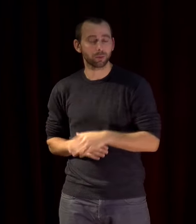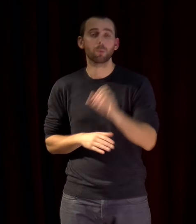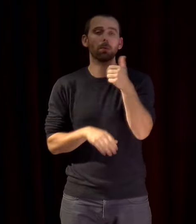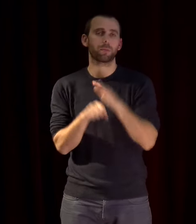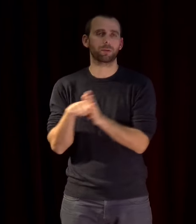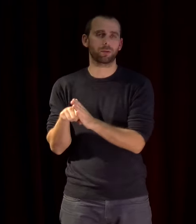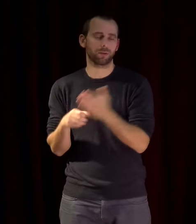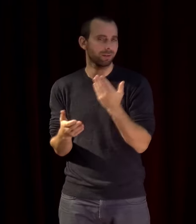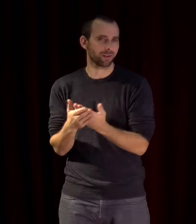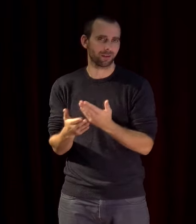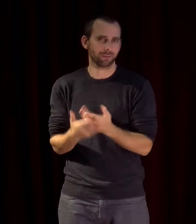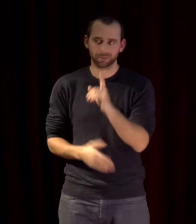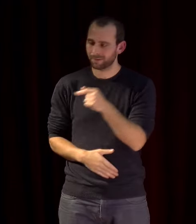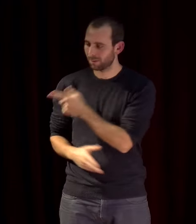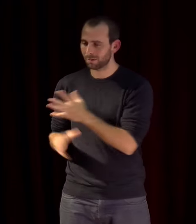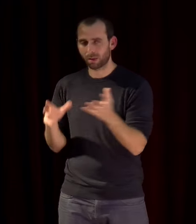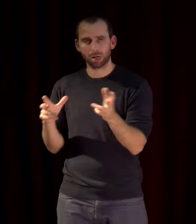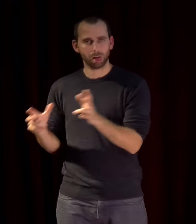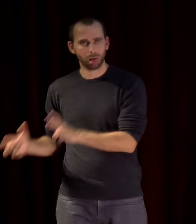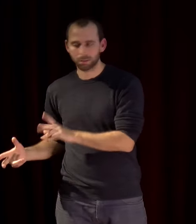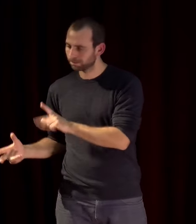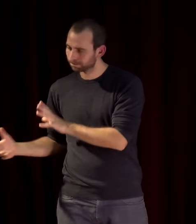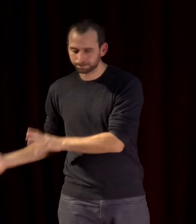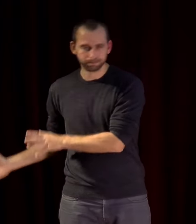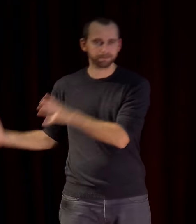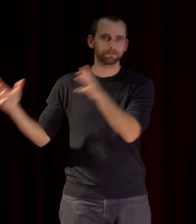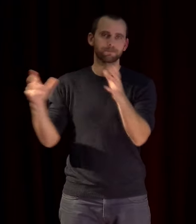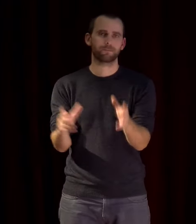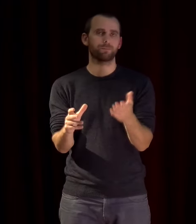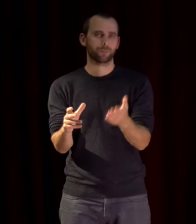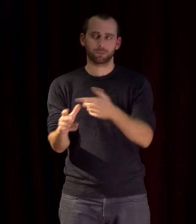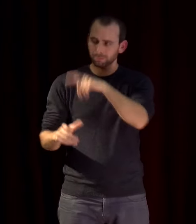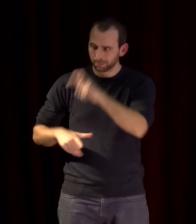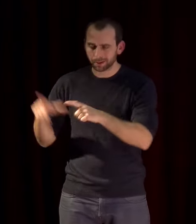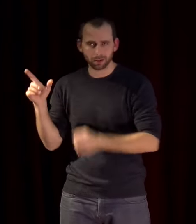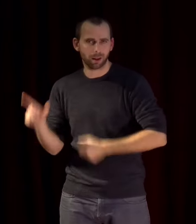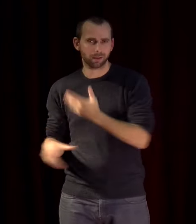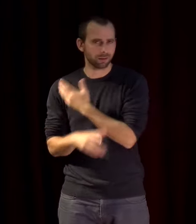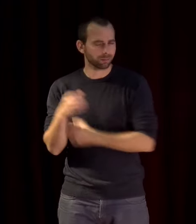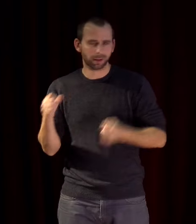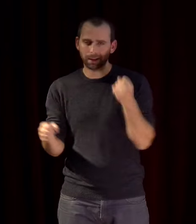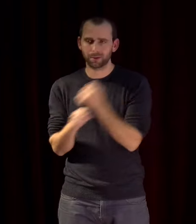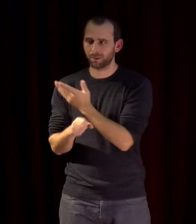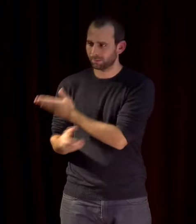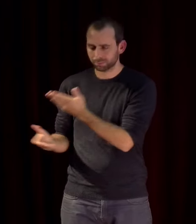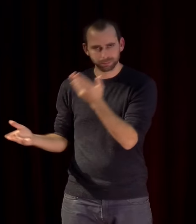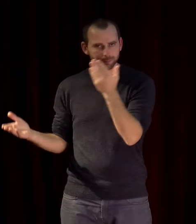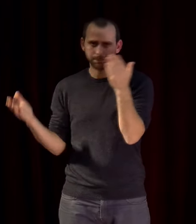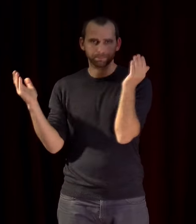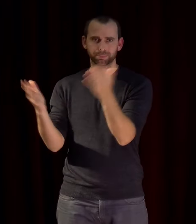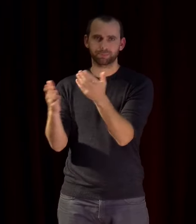Méditerranée devrait remettre au centre les créateurs deuxième priorité